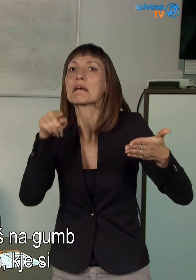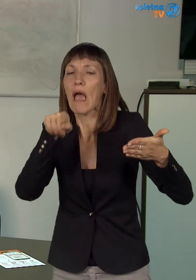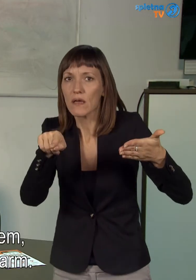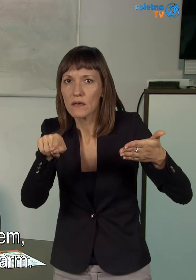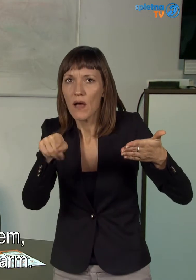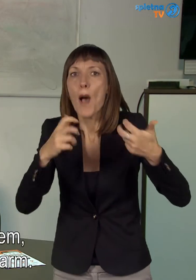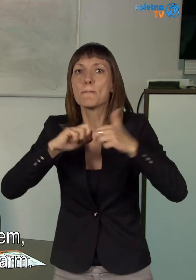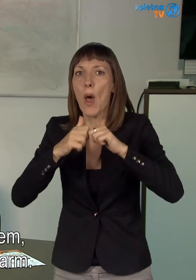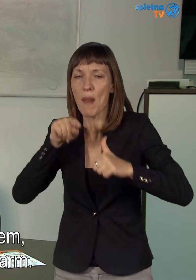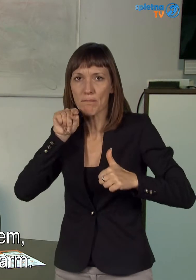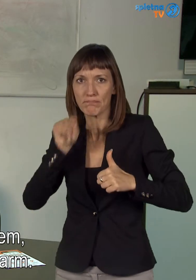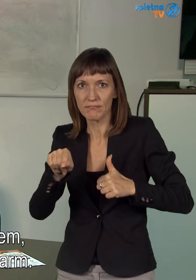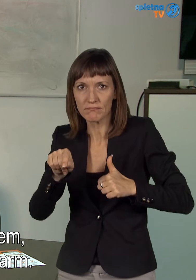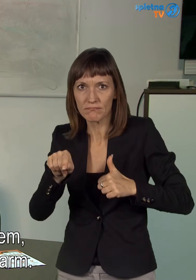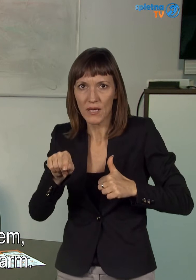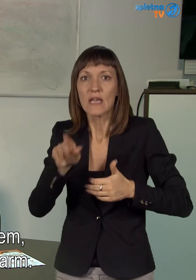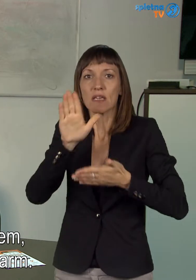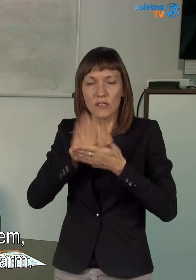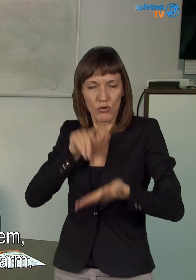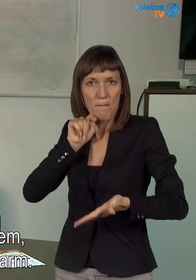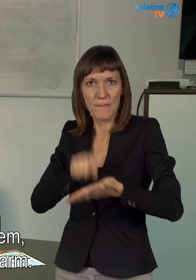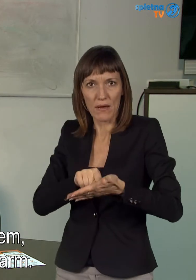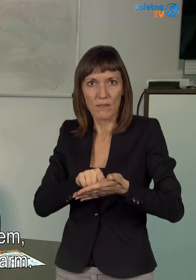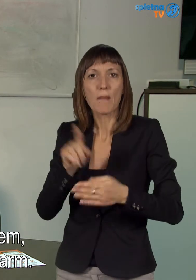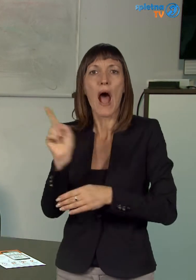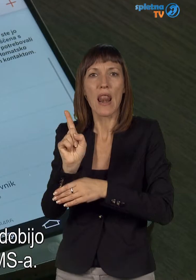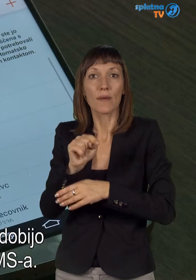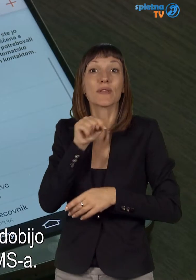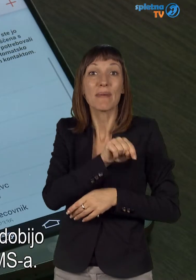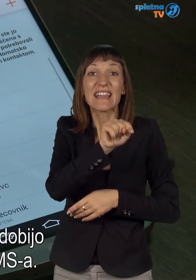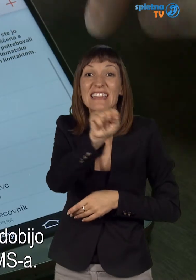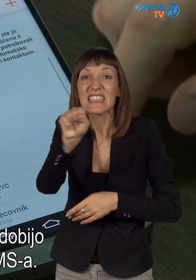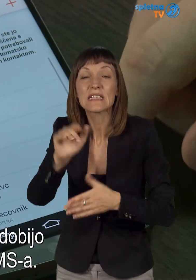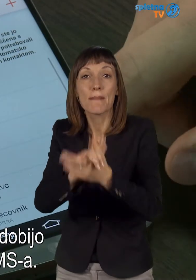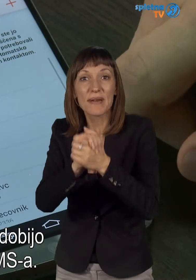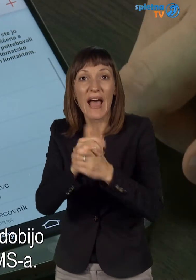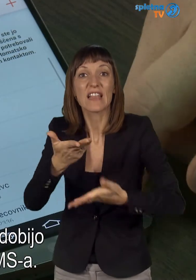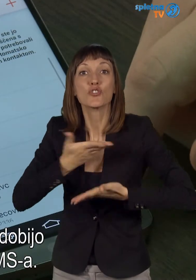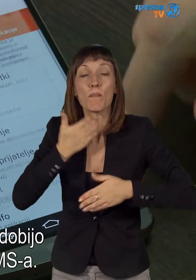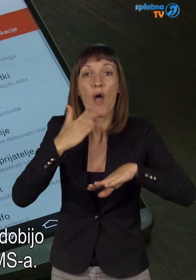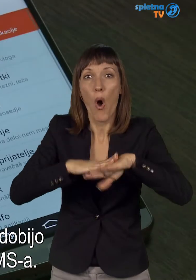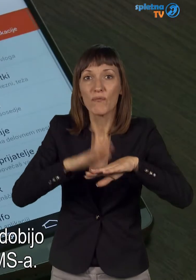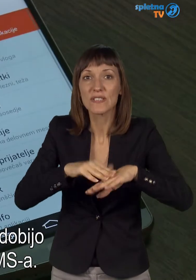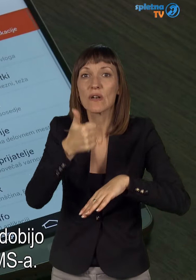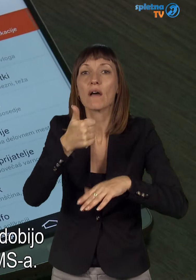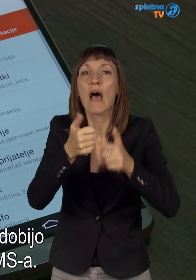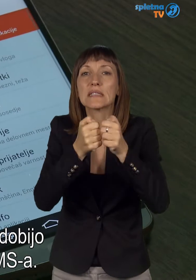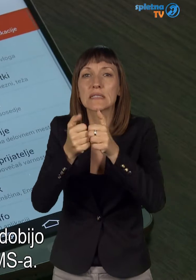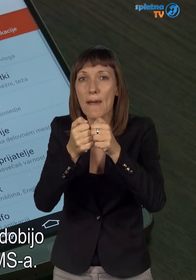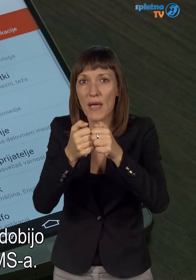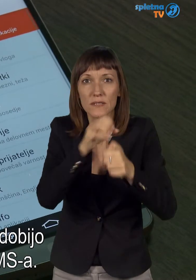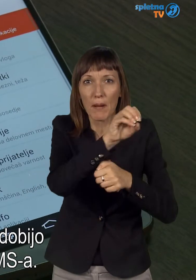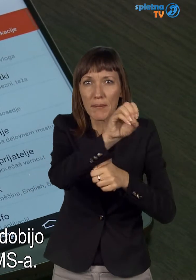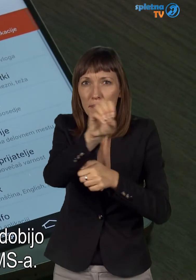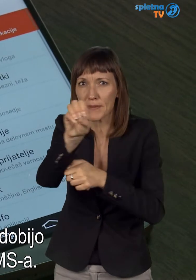in kakšen je problem in potem sporožaš alarm. In potem te prijatelji dobijo obvestilo v SMS